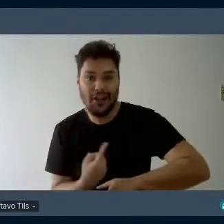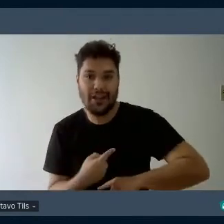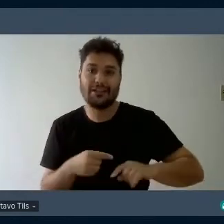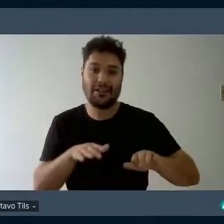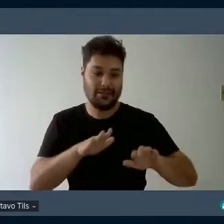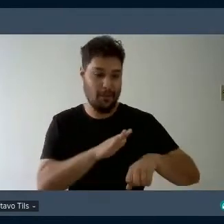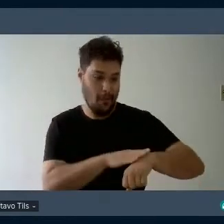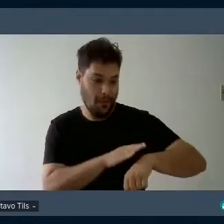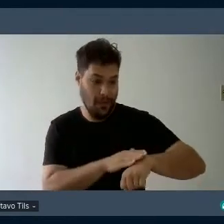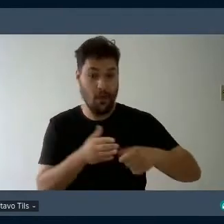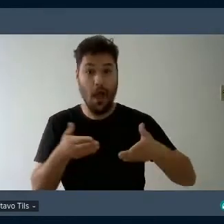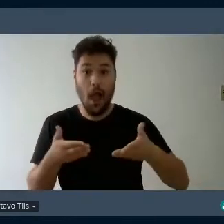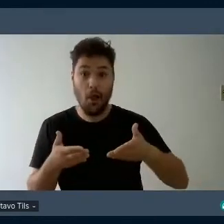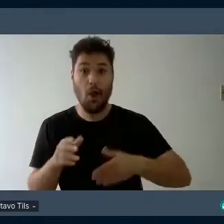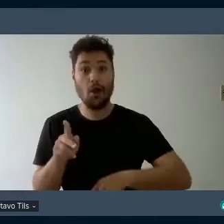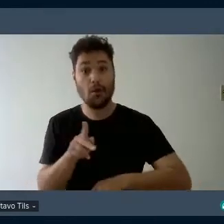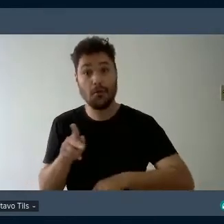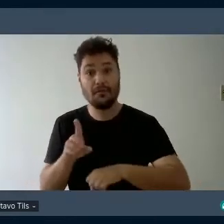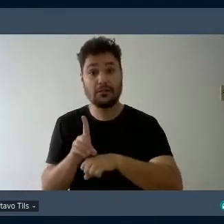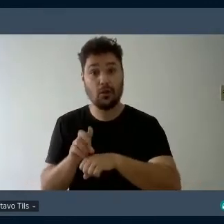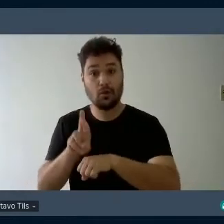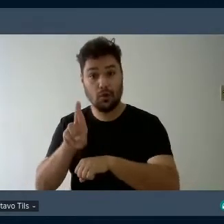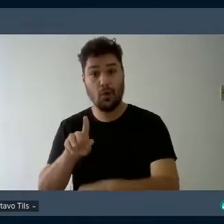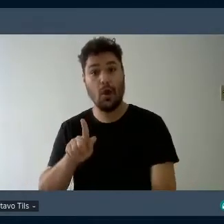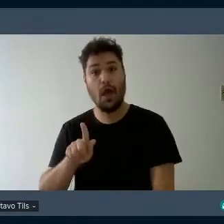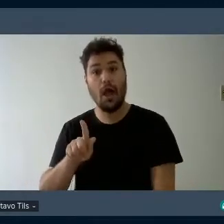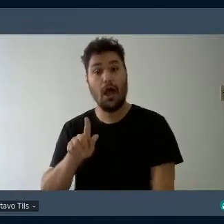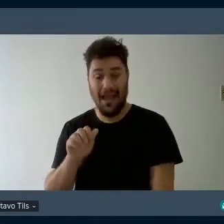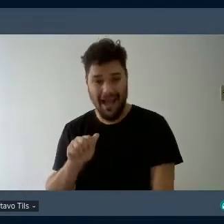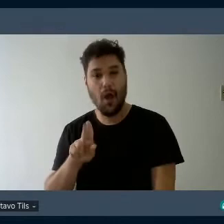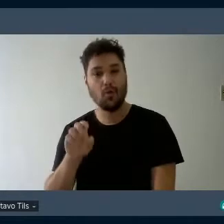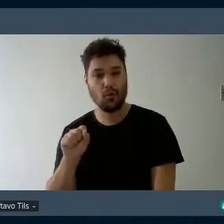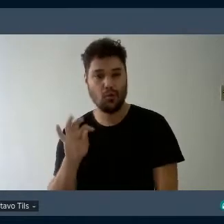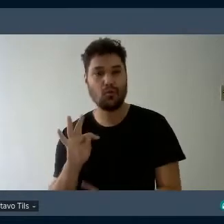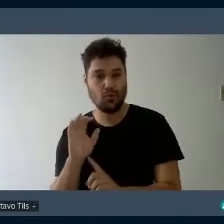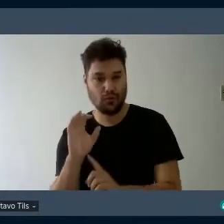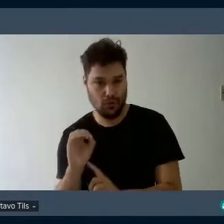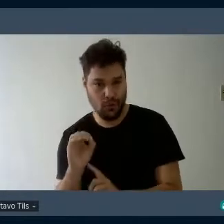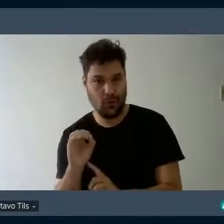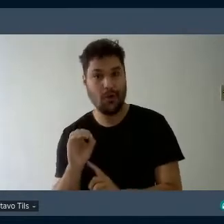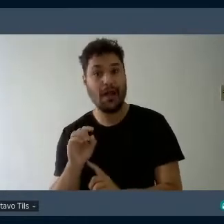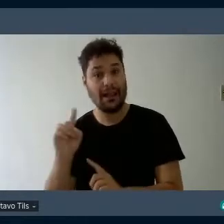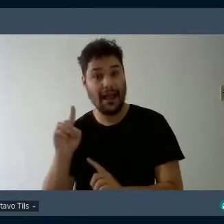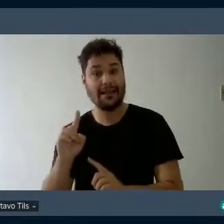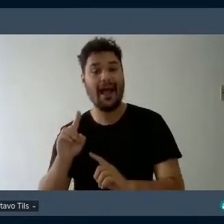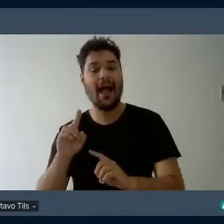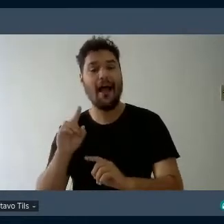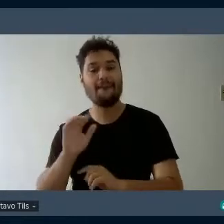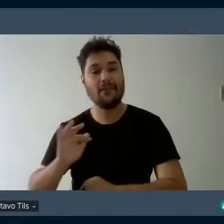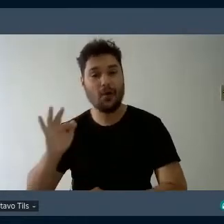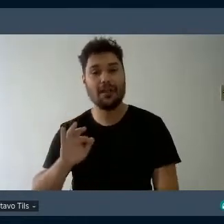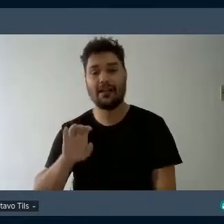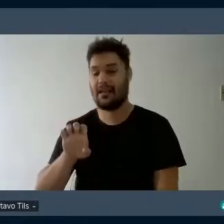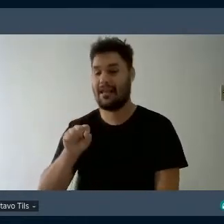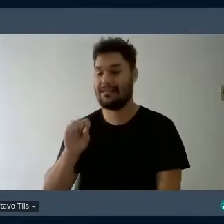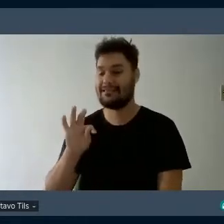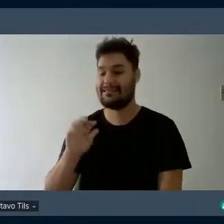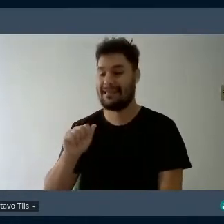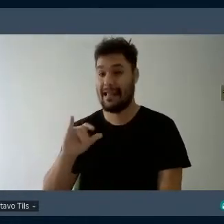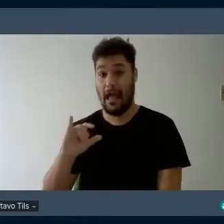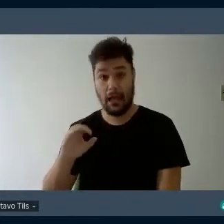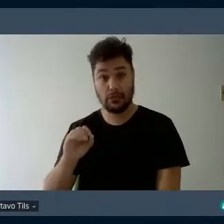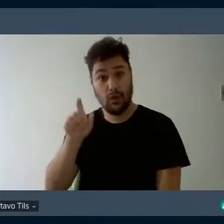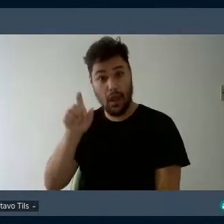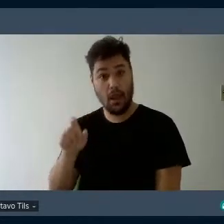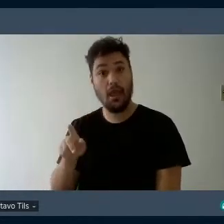para o professor doutor Augusto Charan Alves Barbosa, das Faculdades de Estácio, educador musical da Teoria